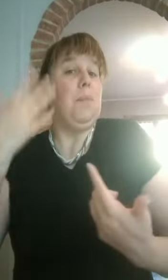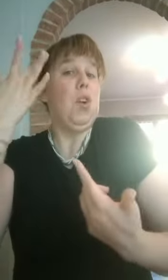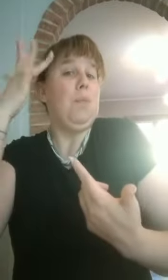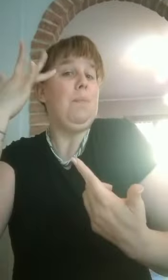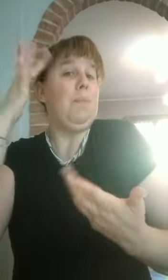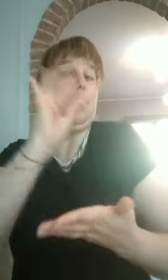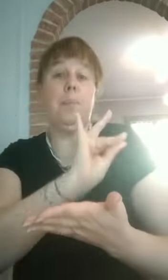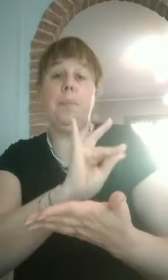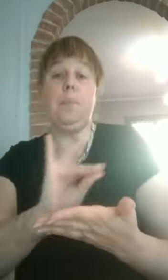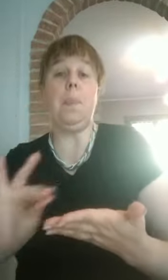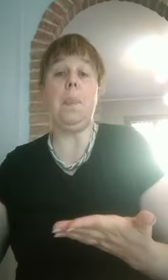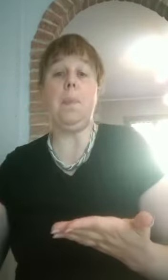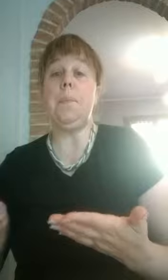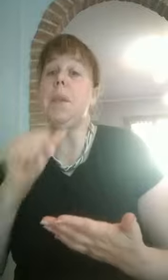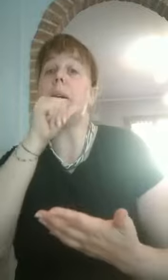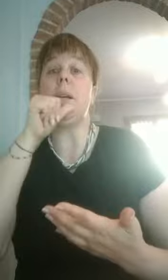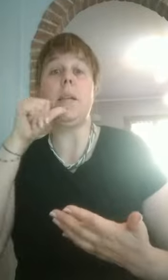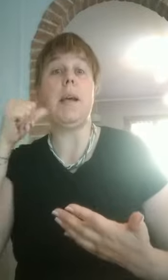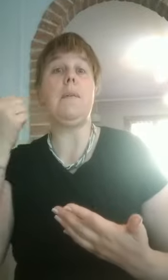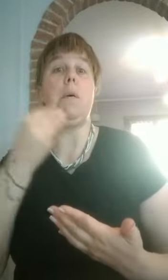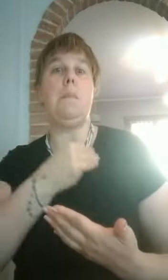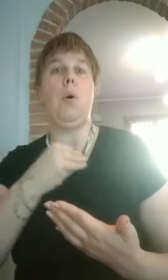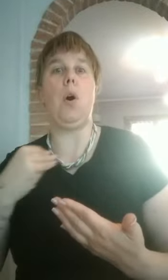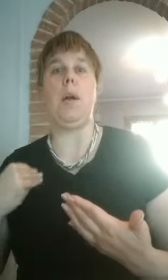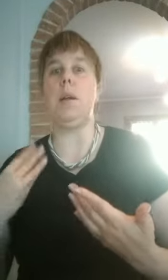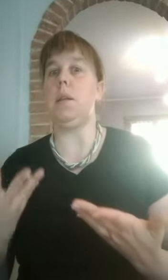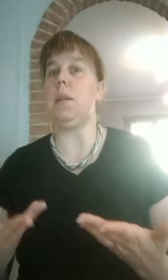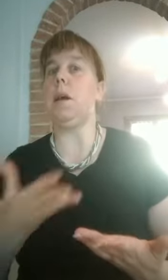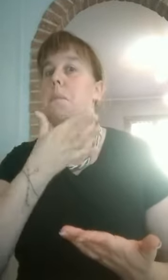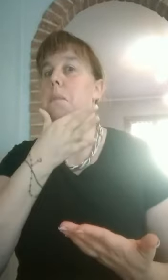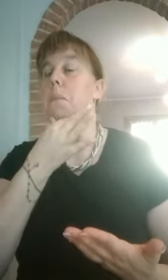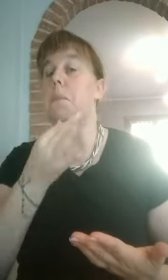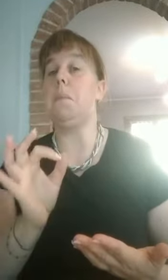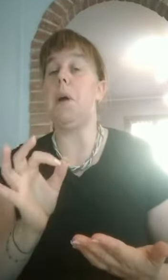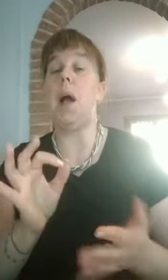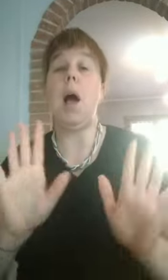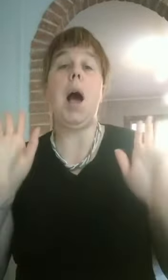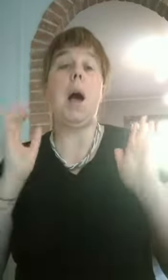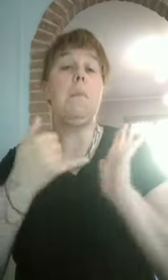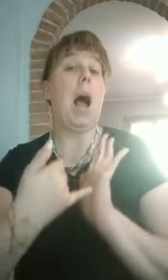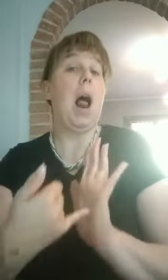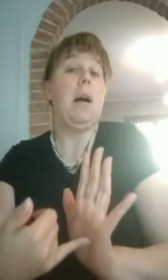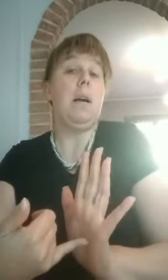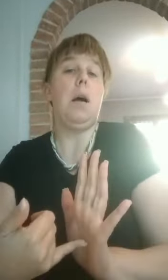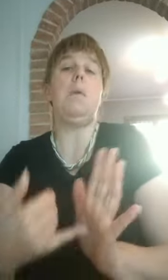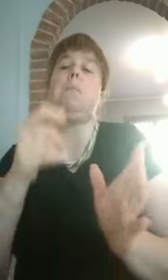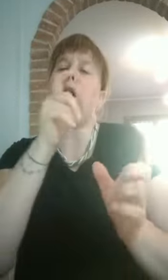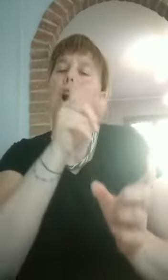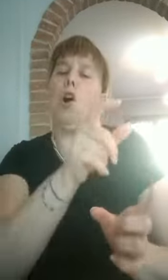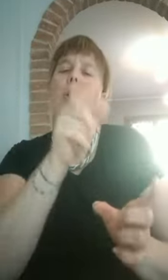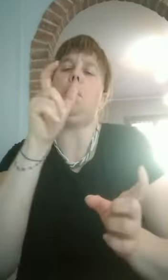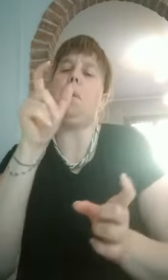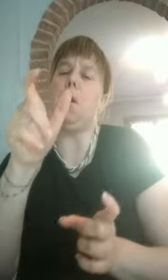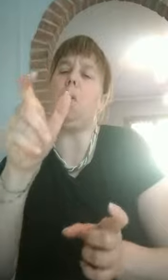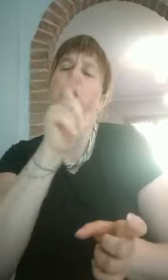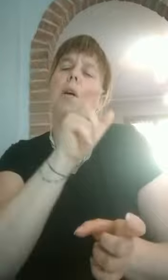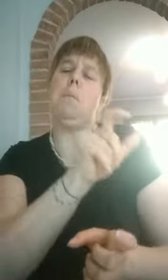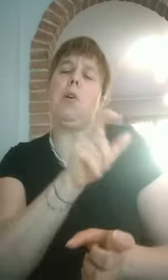giuste per dirtelo. Però alla fine di tutte le parole, di tante parole, no? Che possiamo dire